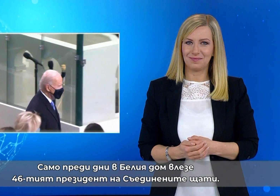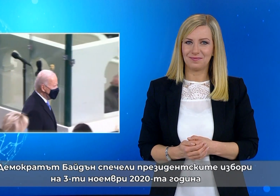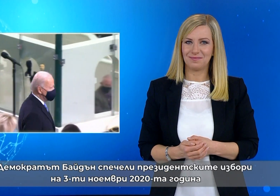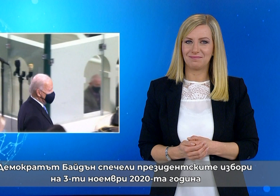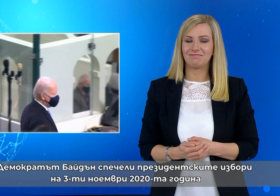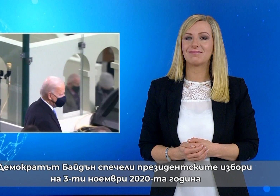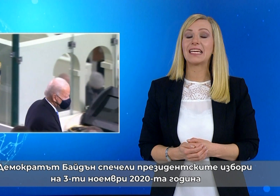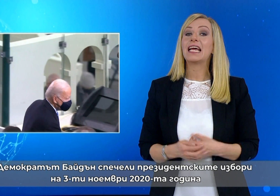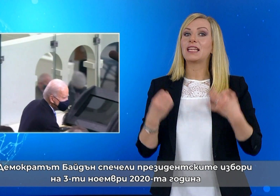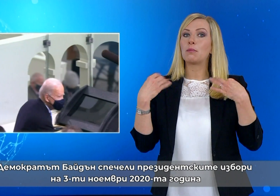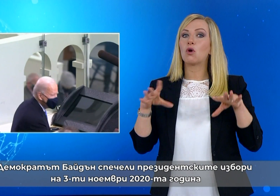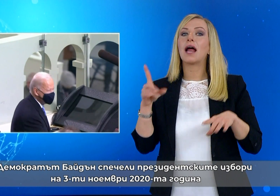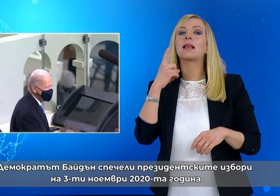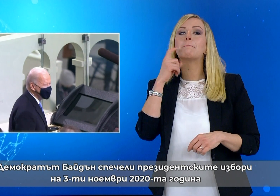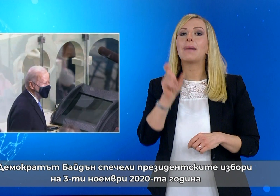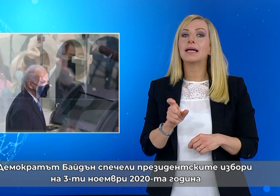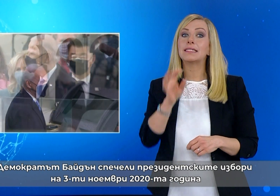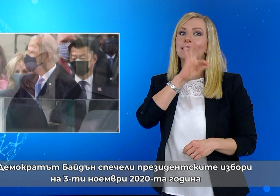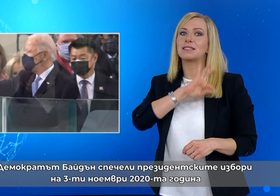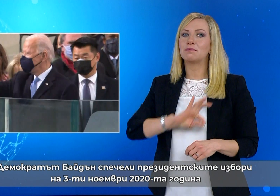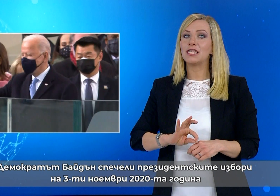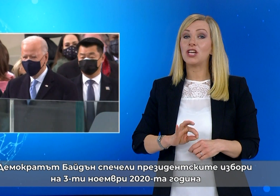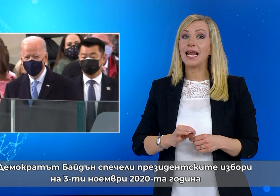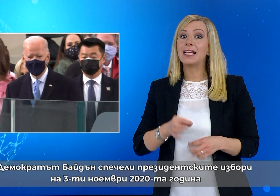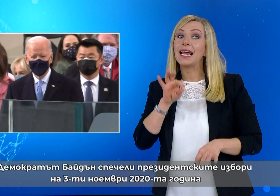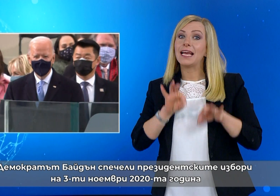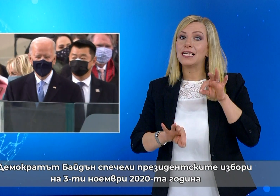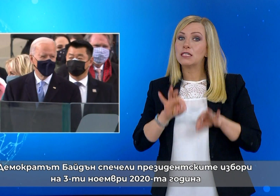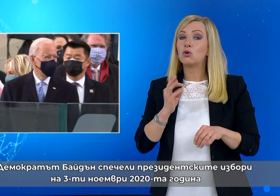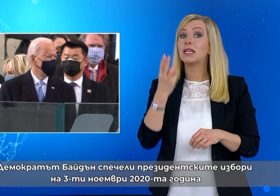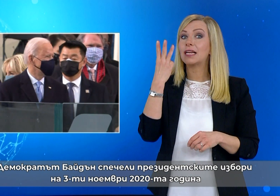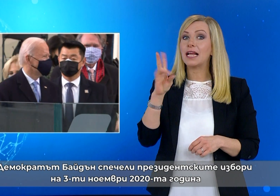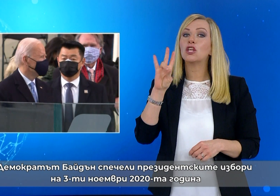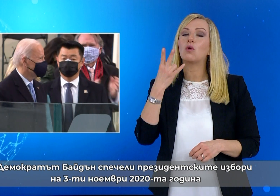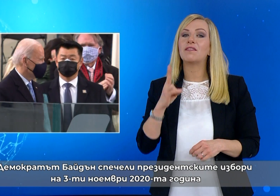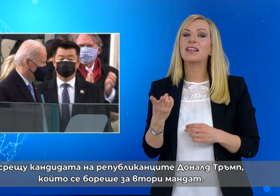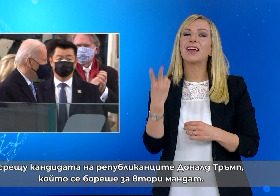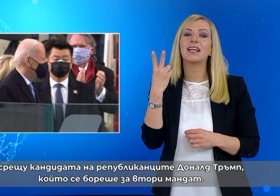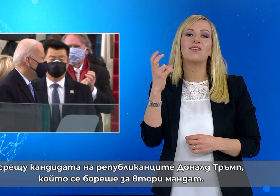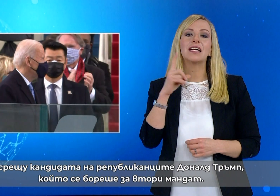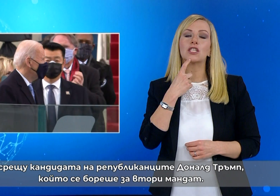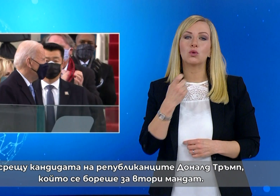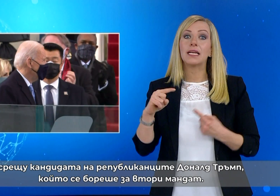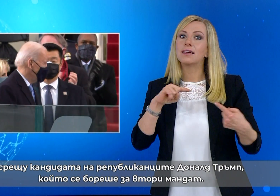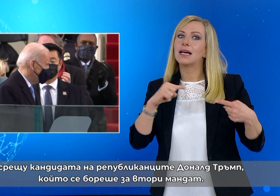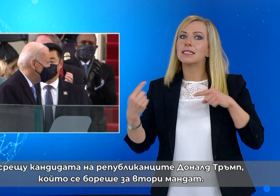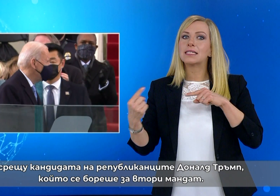Демократът Байдън спечели президентските избори на 3 ноември 2020 година, срещу кандидата на републиканците